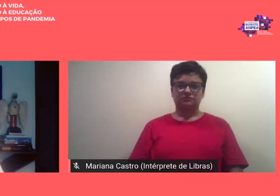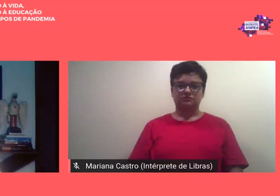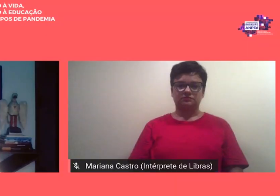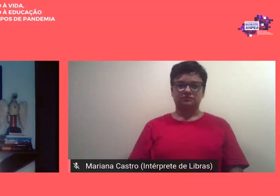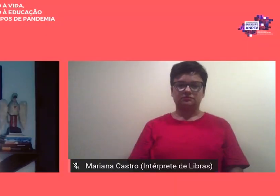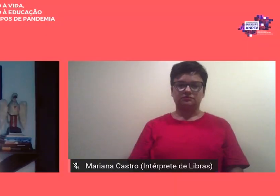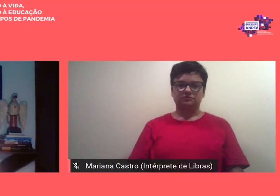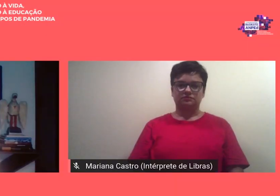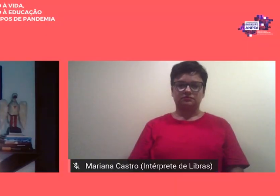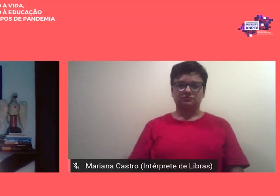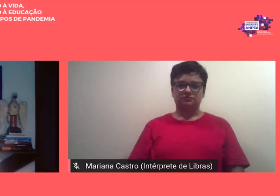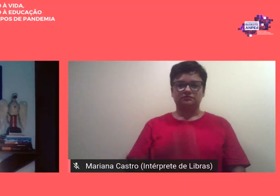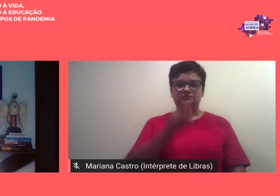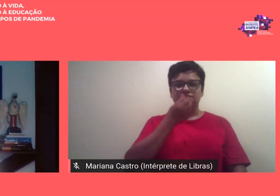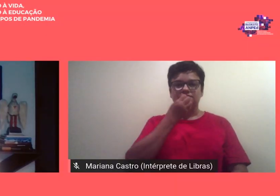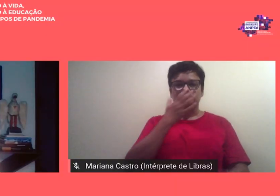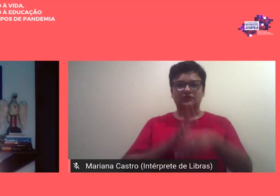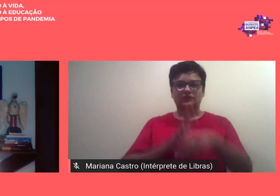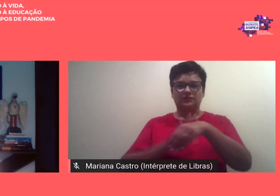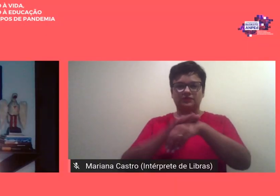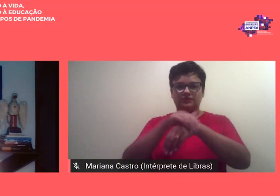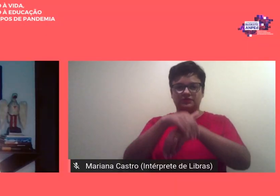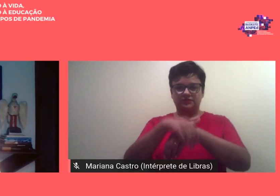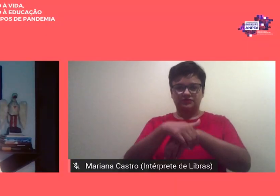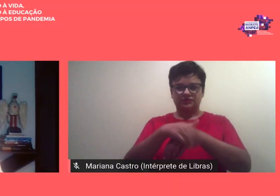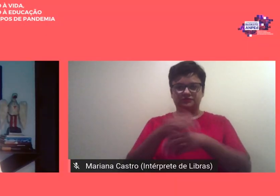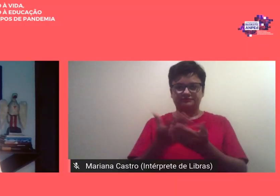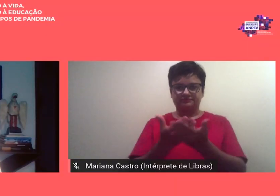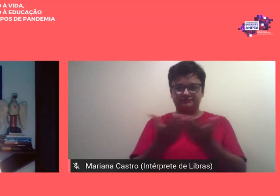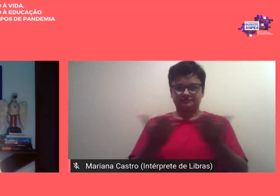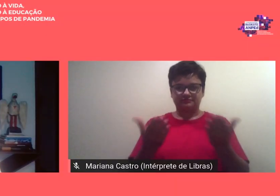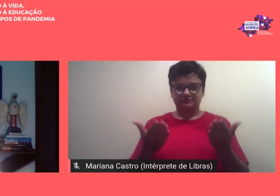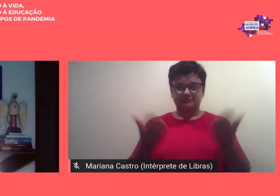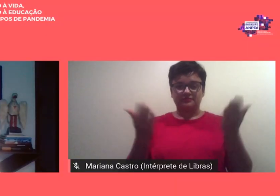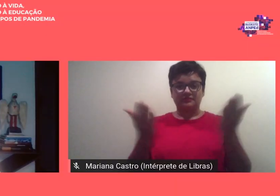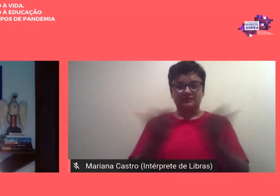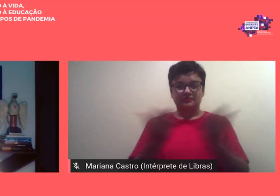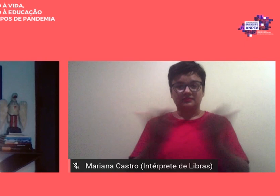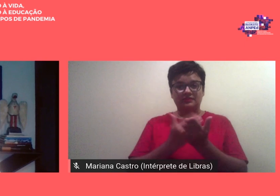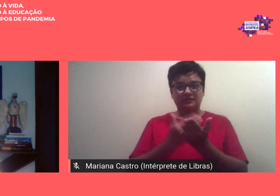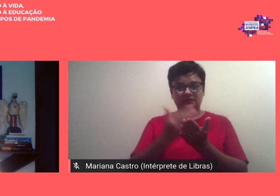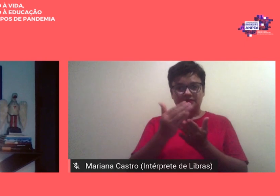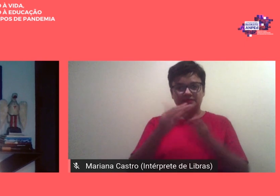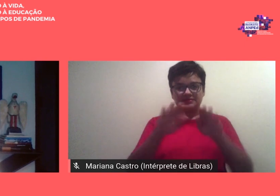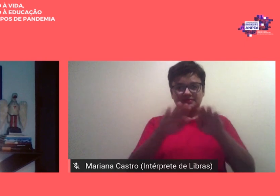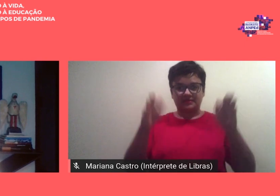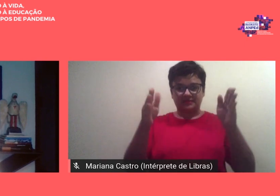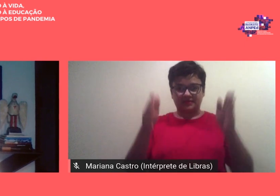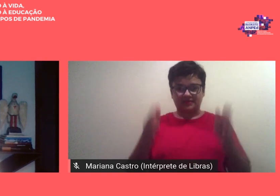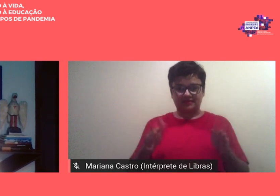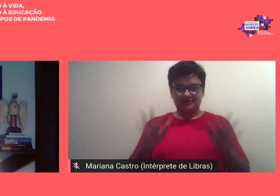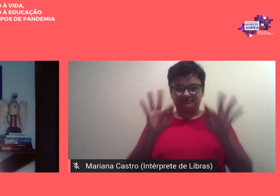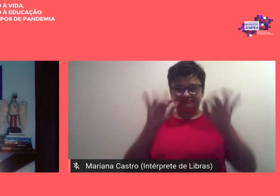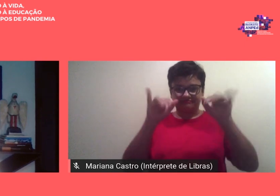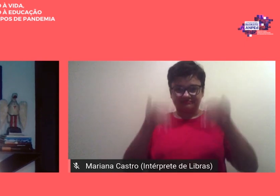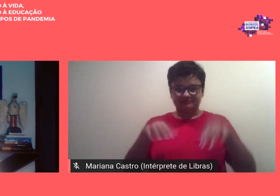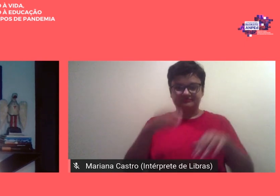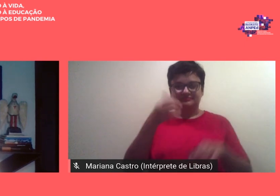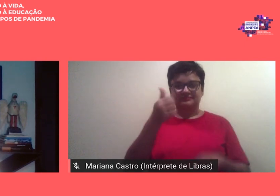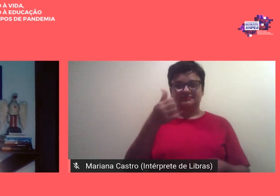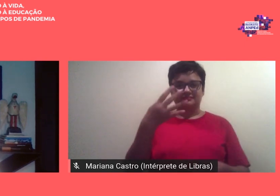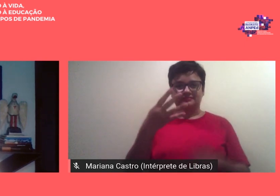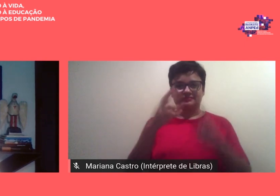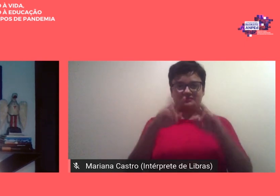boa noite vamos dar início a mesa de encerramento da 14ª